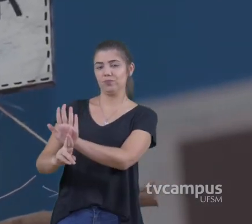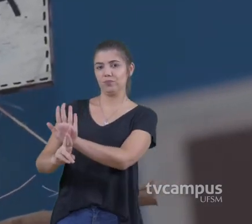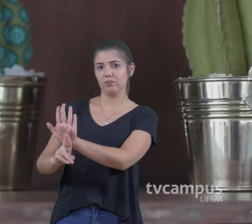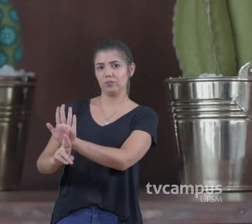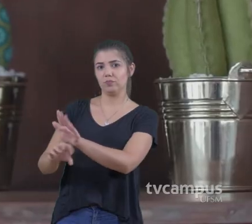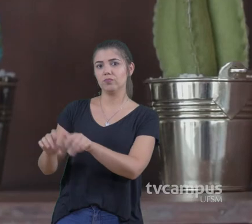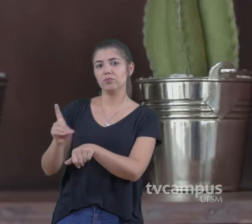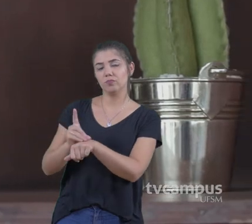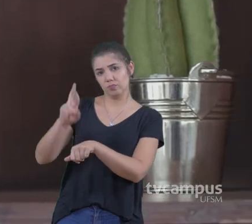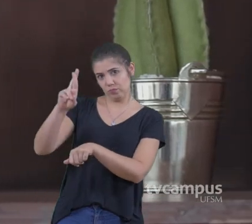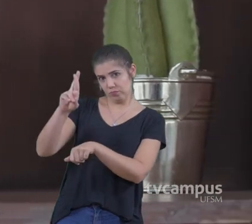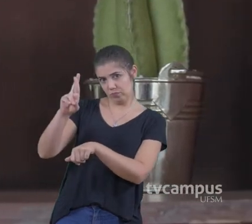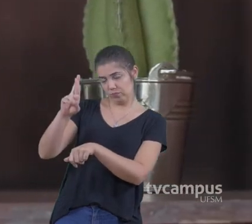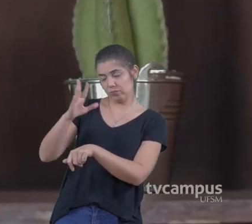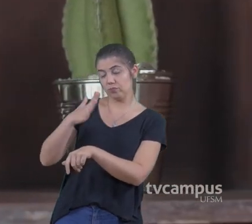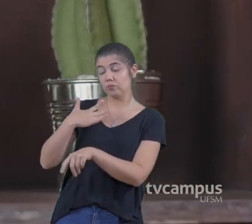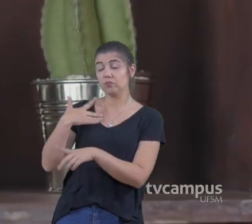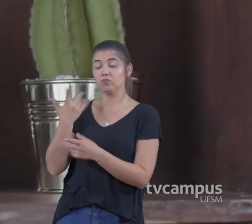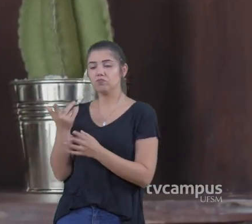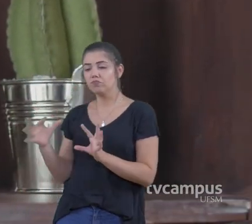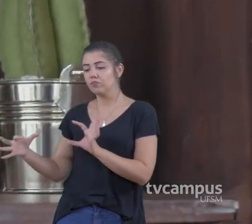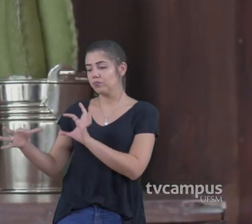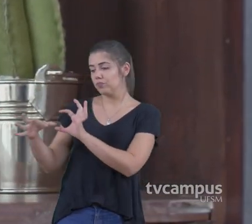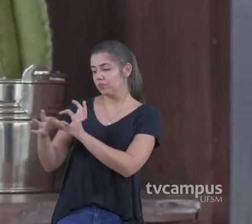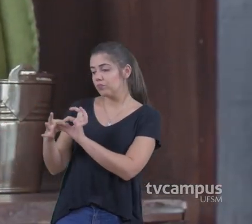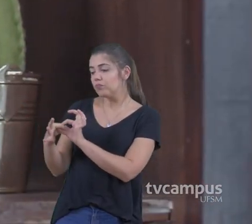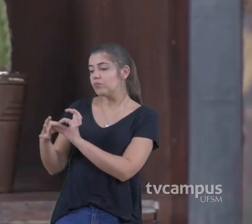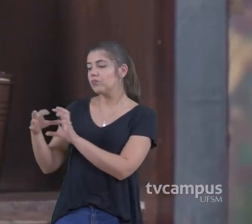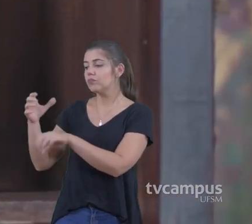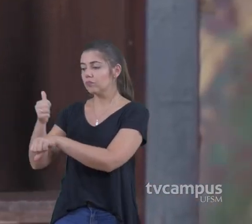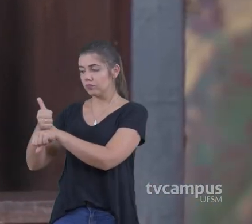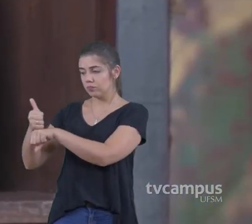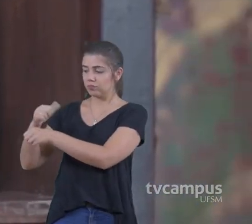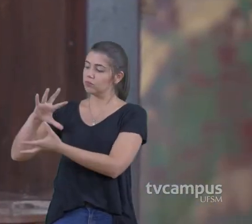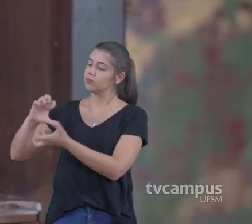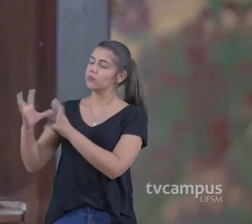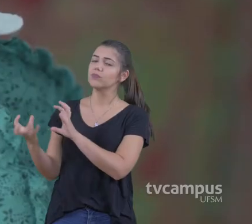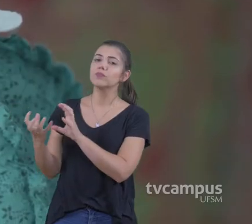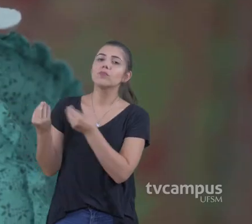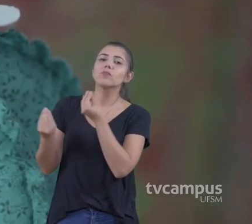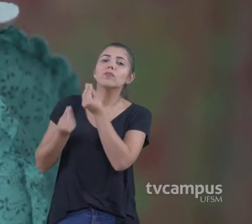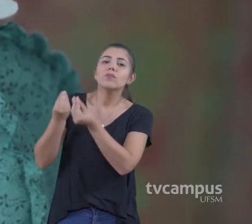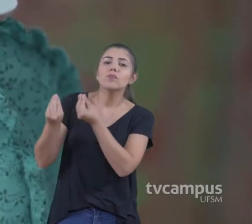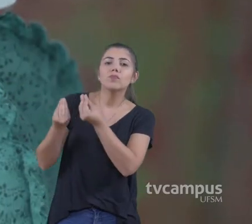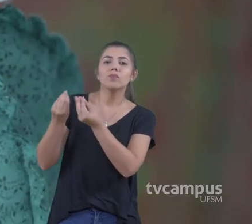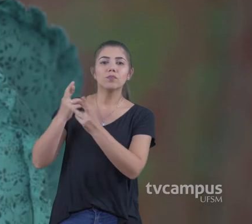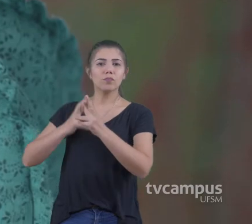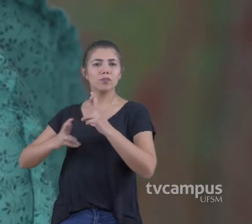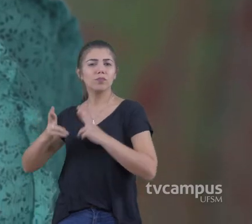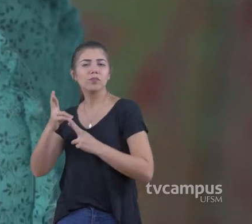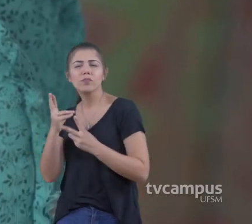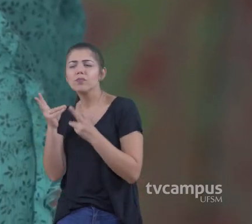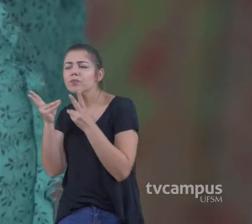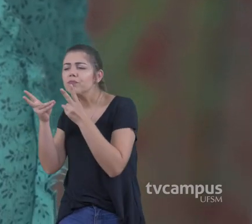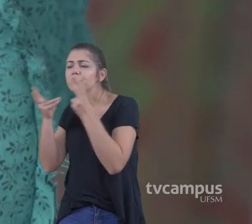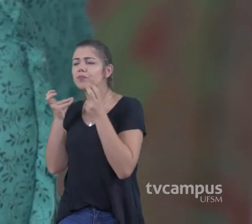Ficou vinculado Às artesãs Com esse intuito De saber Como é que elas Se relacionam Com a paisagem do município Como é que elas